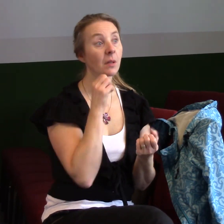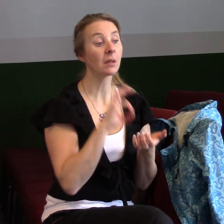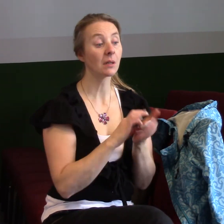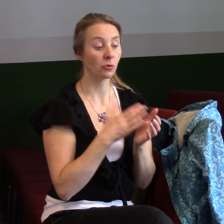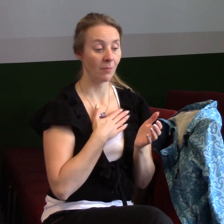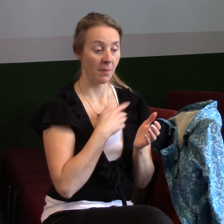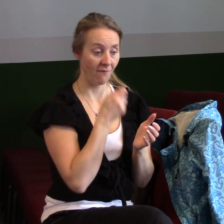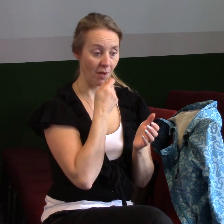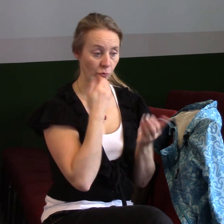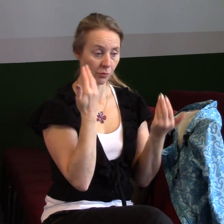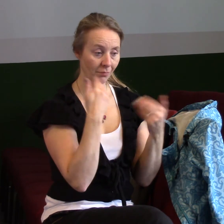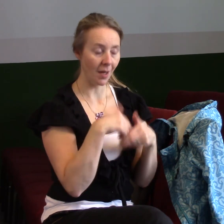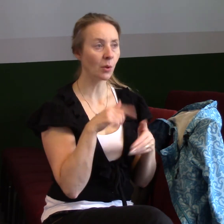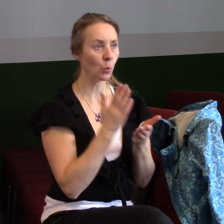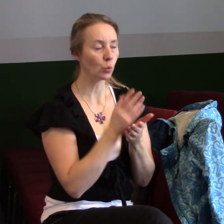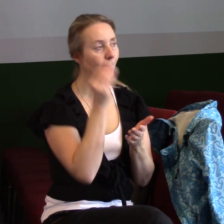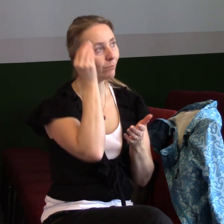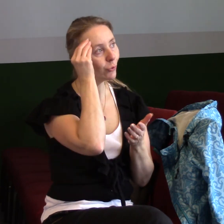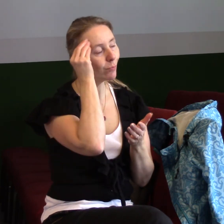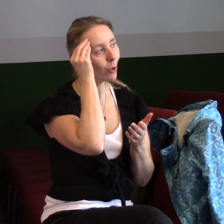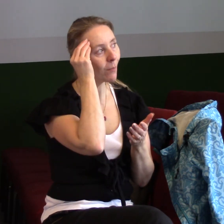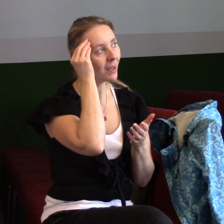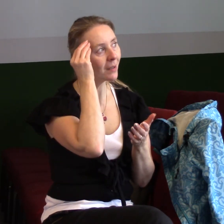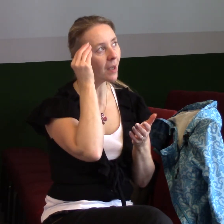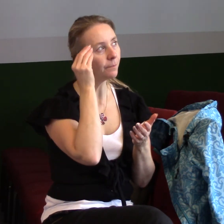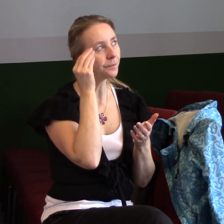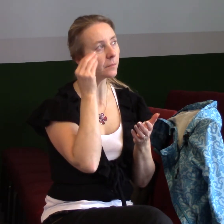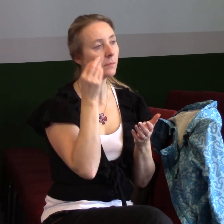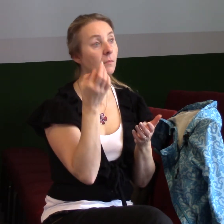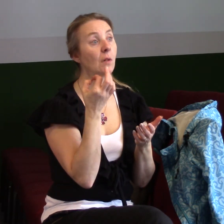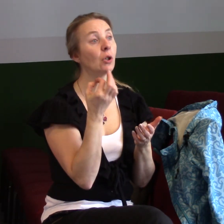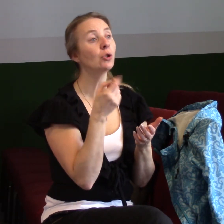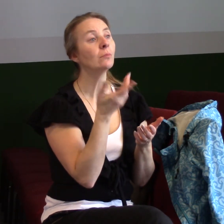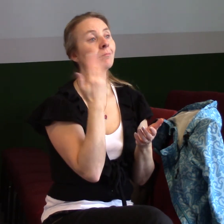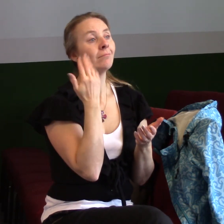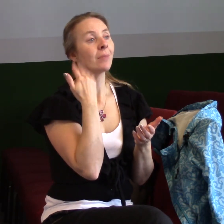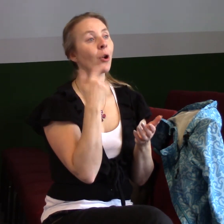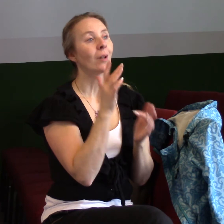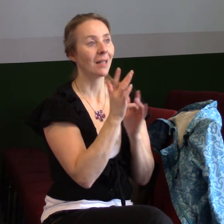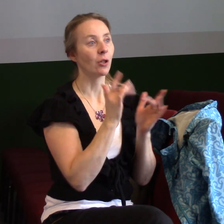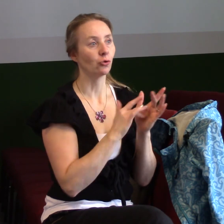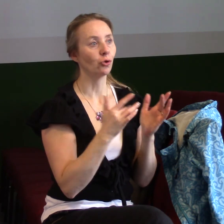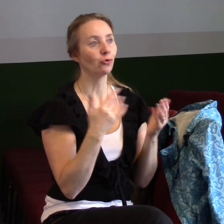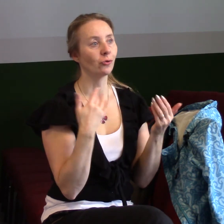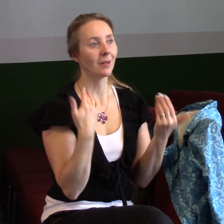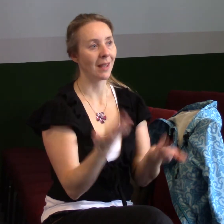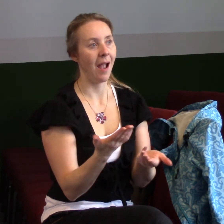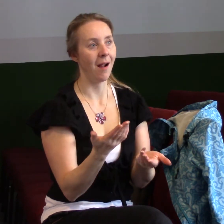vás jenom pozbudit, že můžete posunout svou víru ještě mnohem dál, než jste do dneška ji posunuli, že když jíte ten